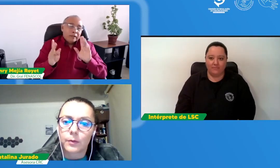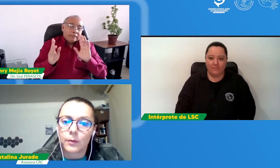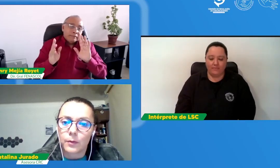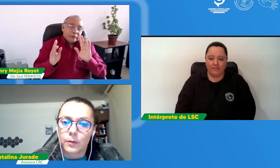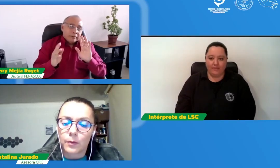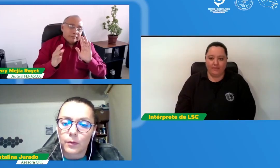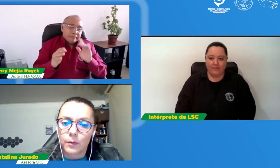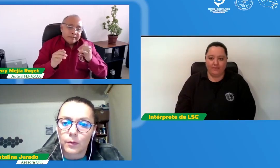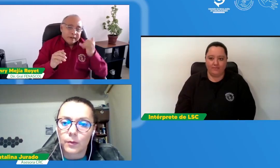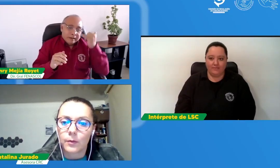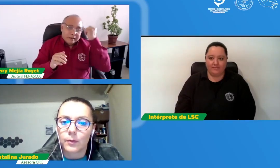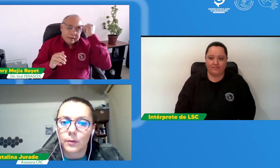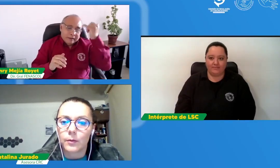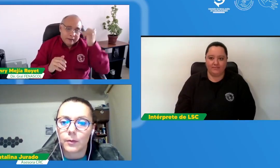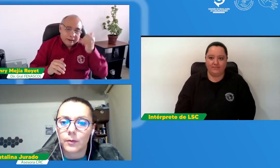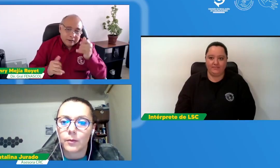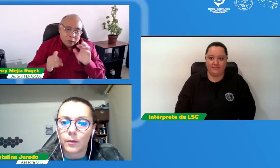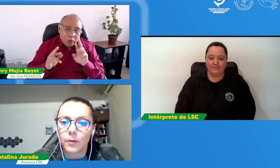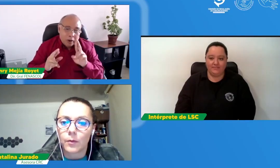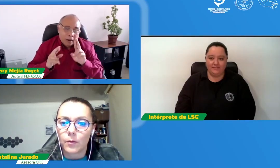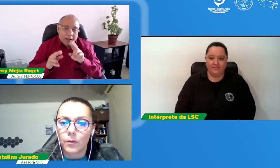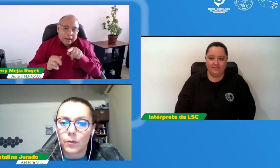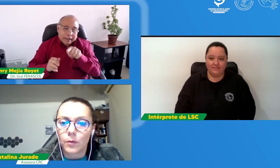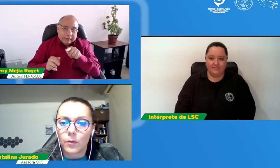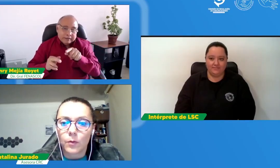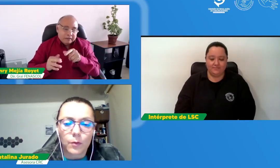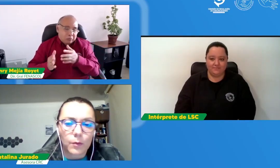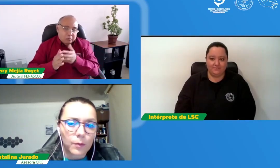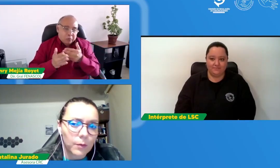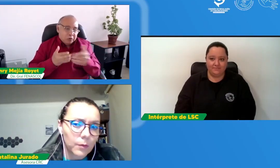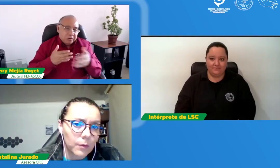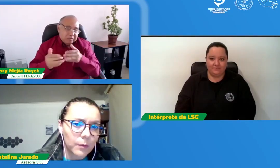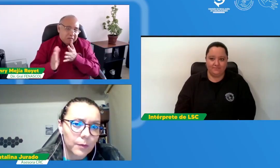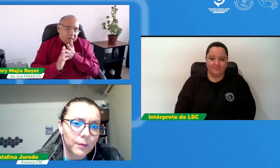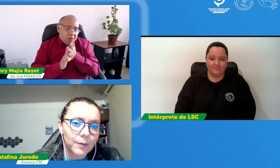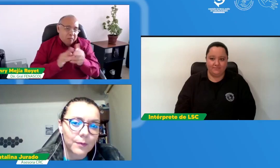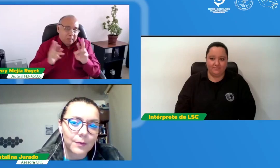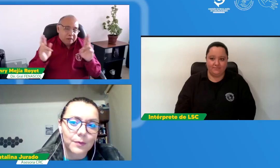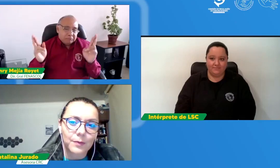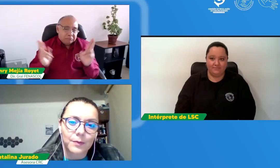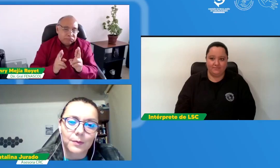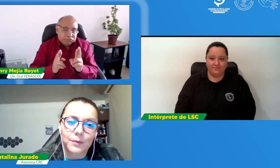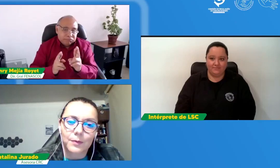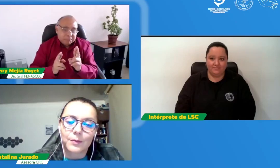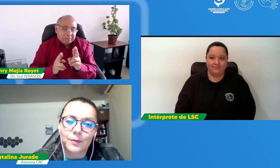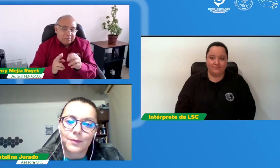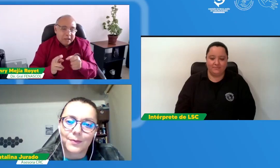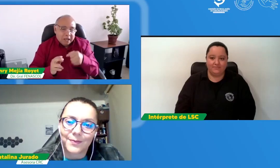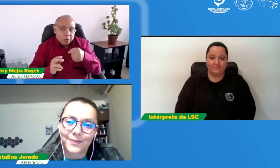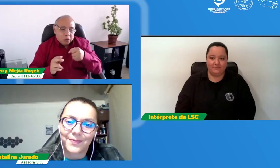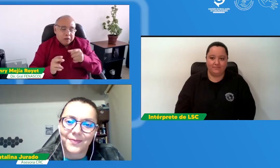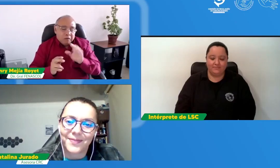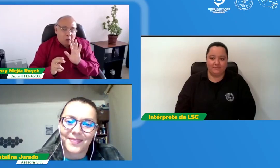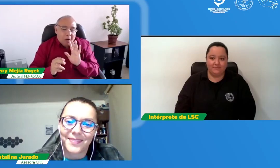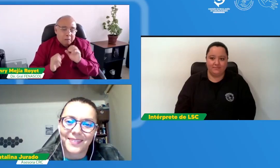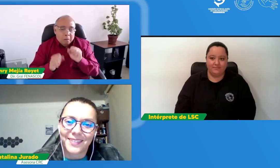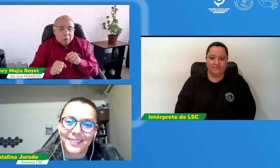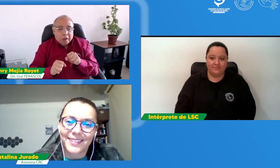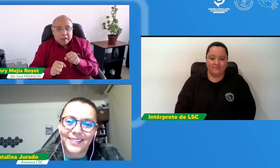ok ok ok bueno la idea es que ojalá bueno es un informe ejecutivo